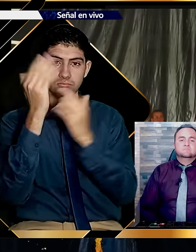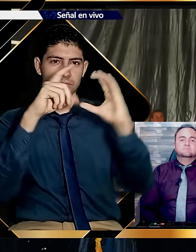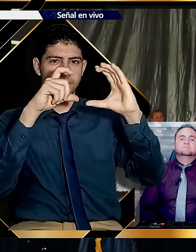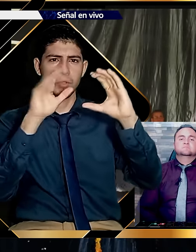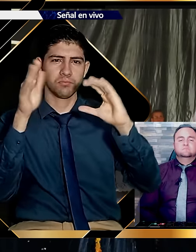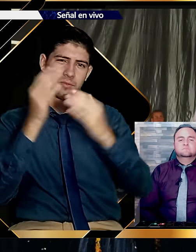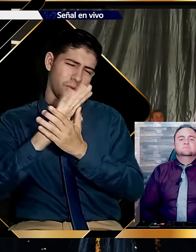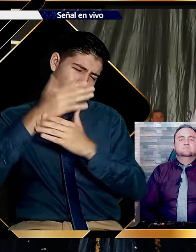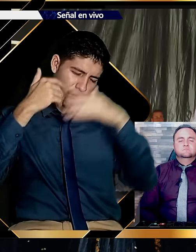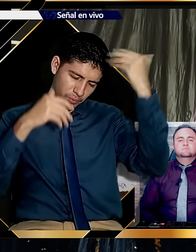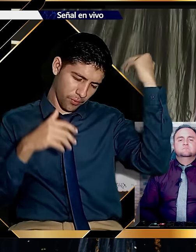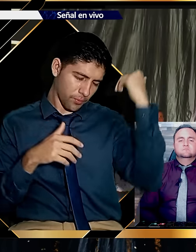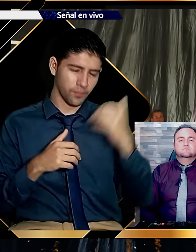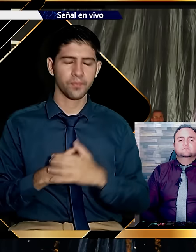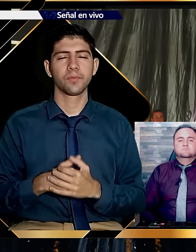no, eso siempre ya hace rato.